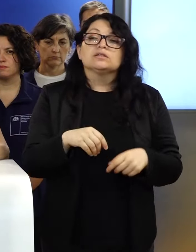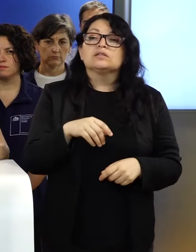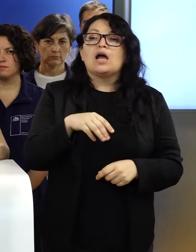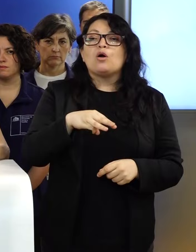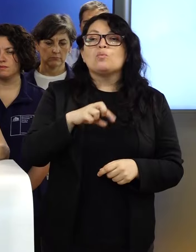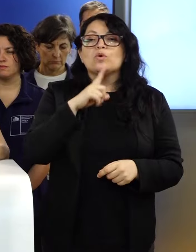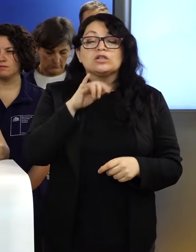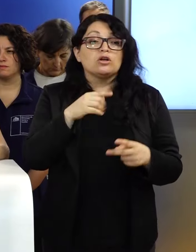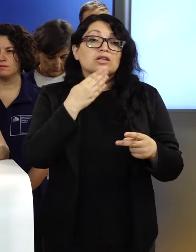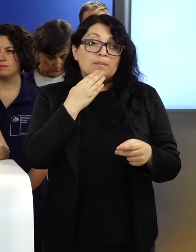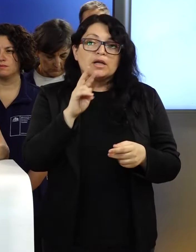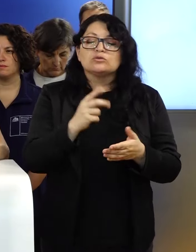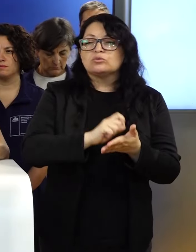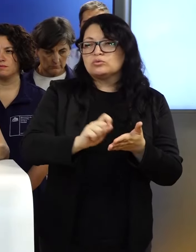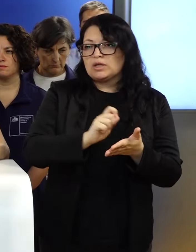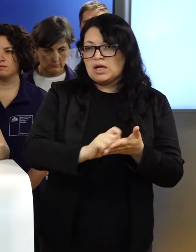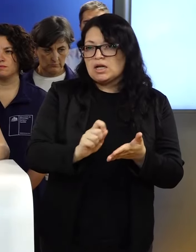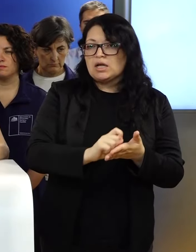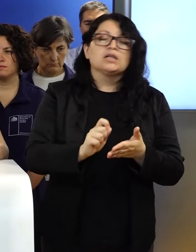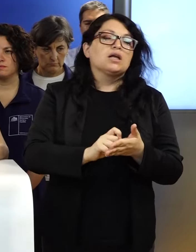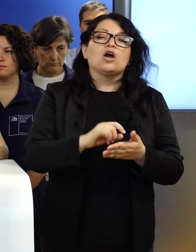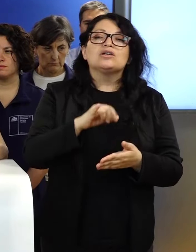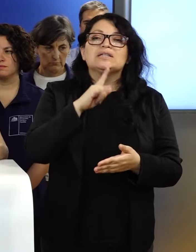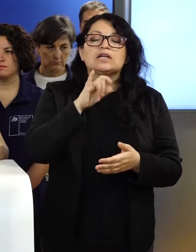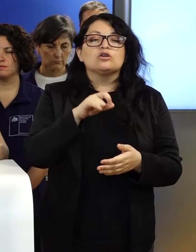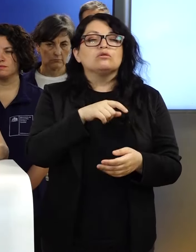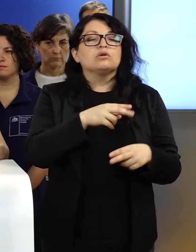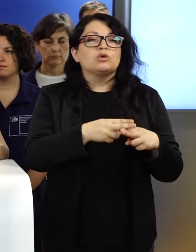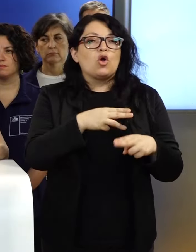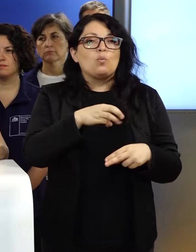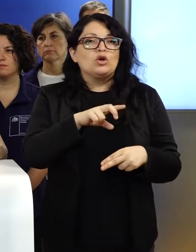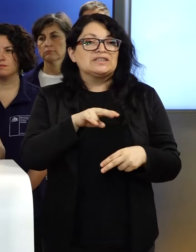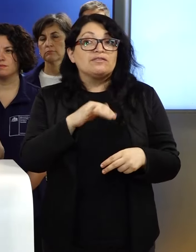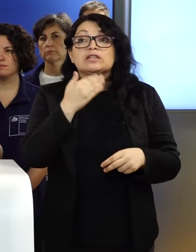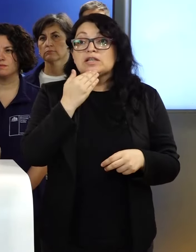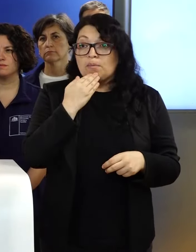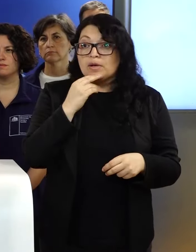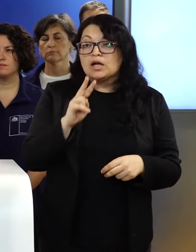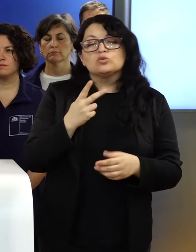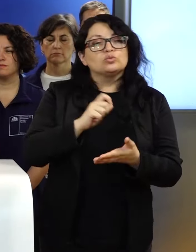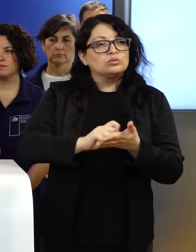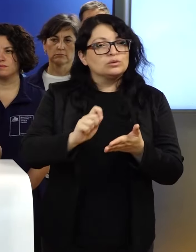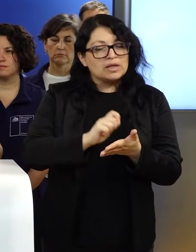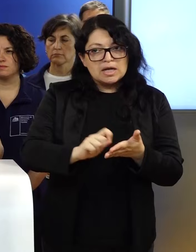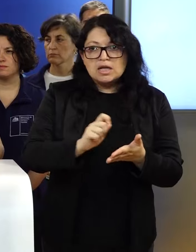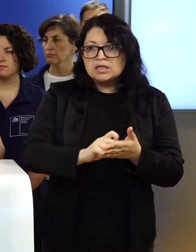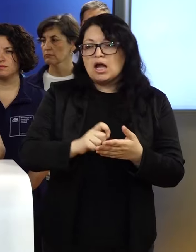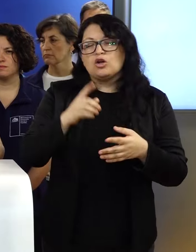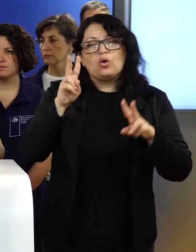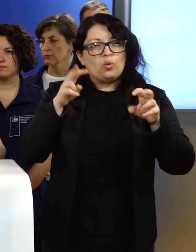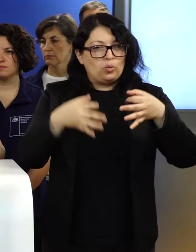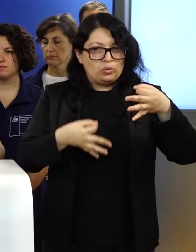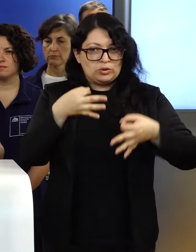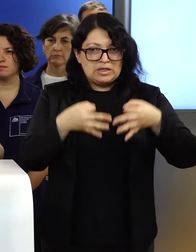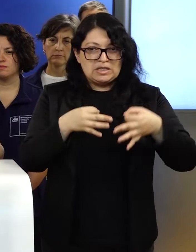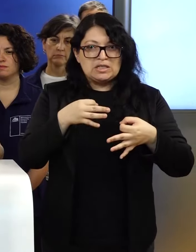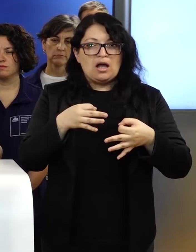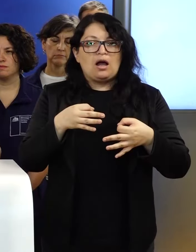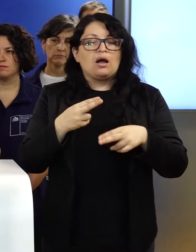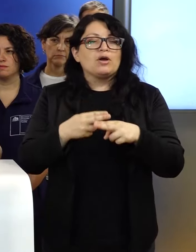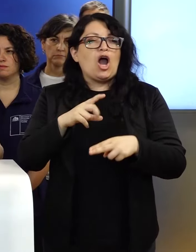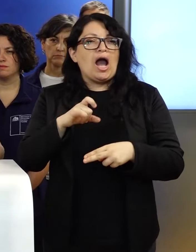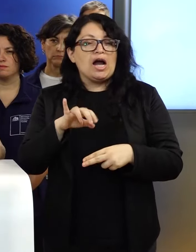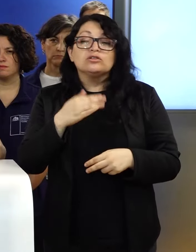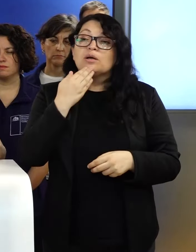Ricardo Montero, el subsecretario del Interior, Manuel Monsalve, el subsecretario de Justicia, Jaime Gajardo,